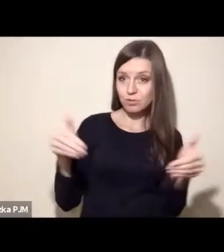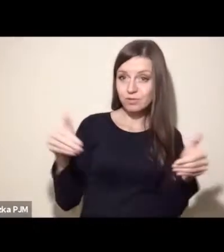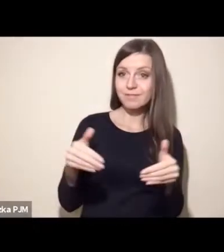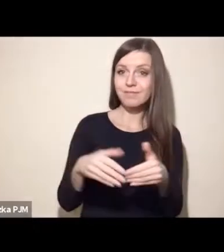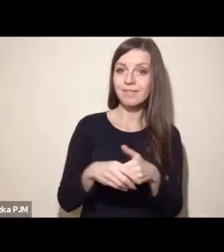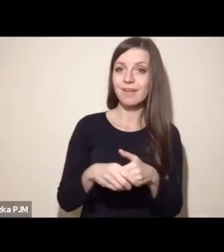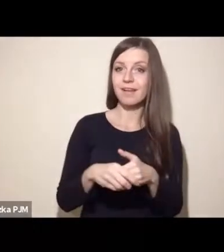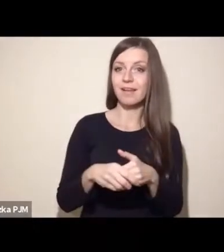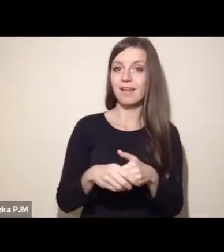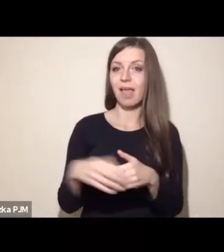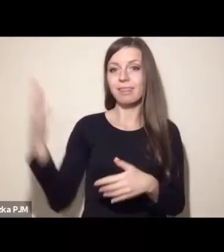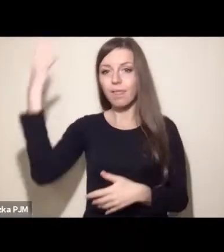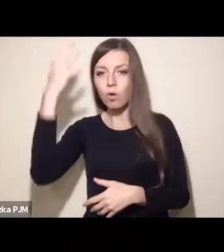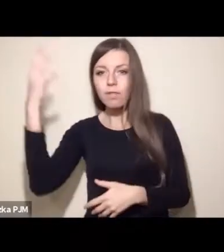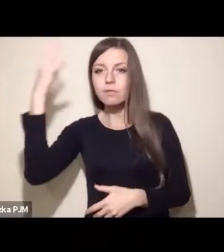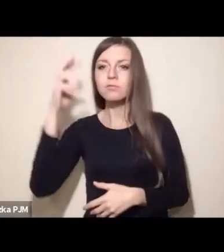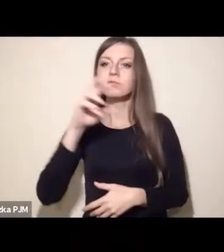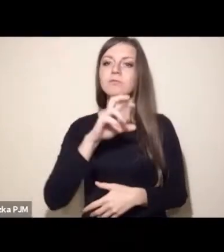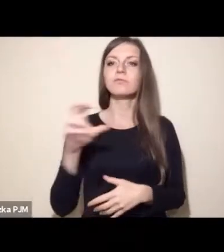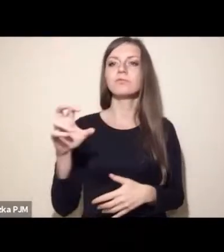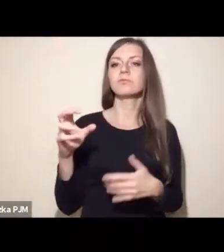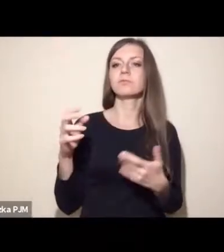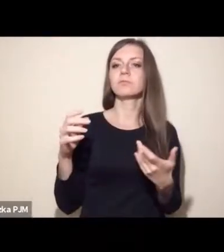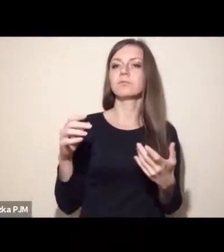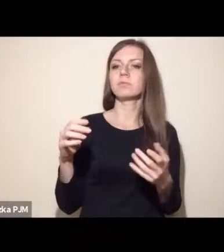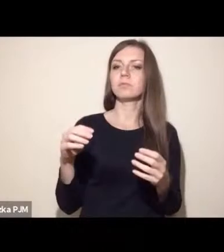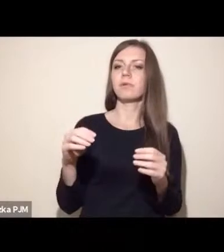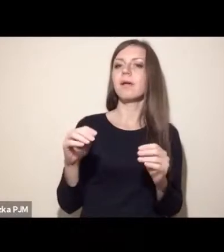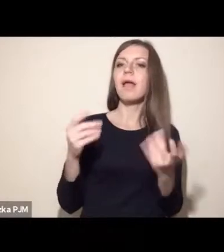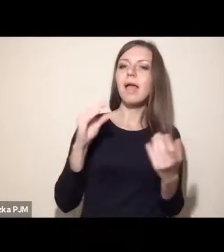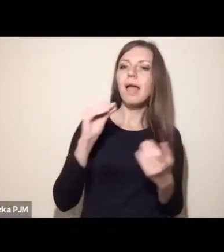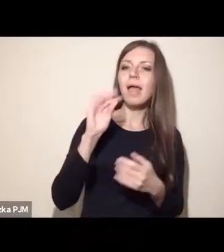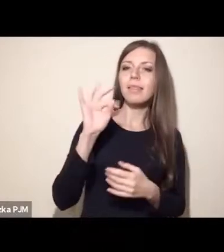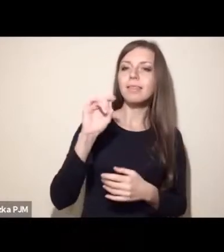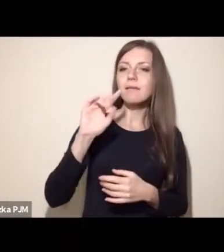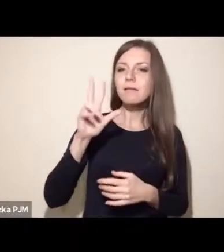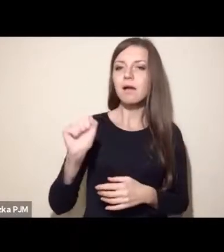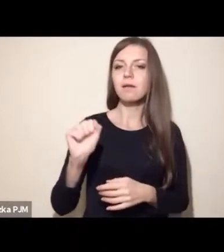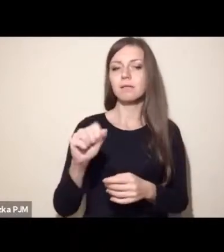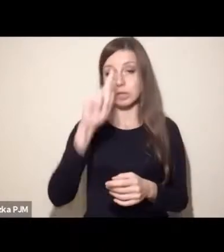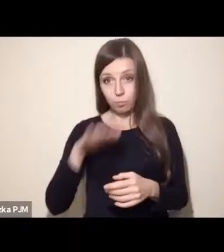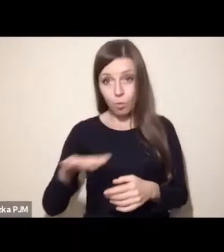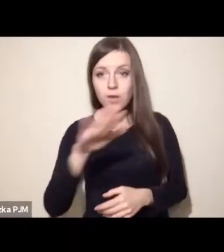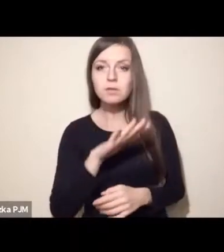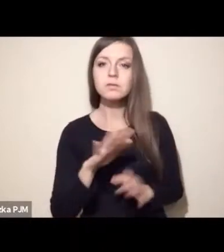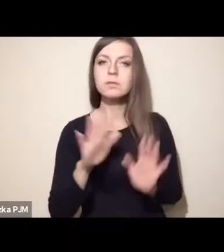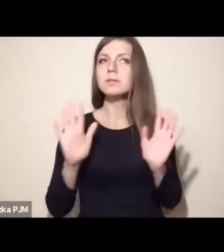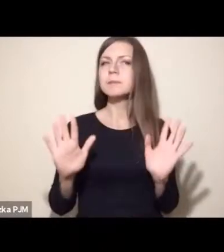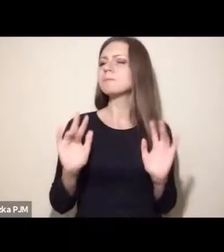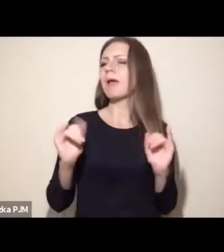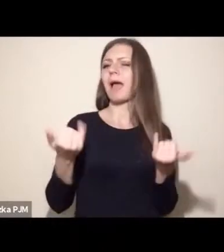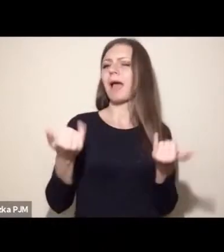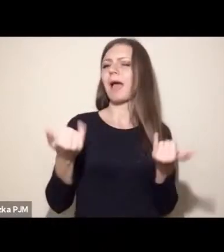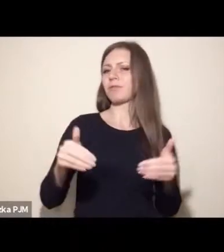sensie teoretycznym, sensie etycznym, a również, czy jest możliwe w sensie społecznym. Ja przyjąłem,